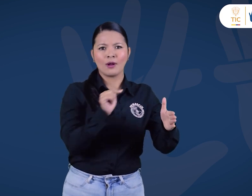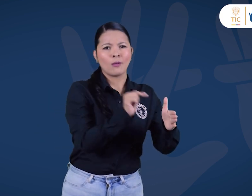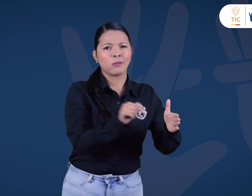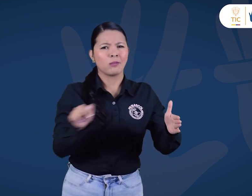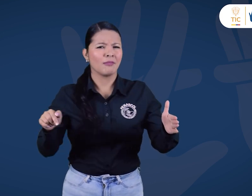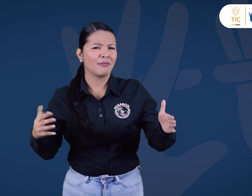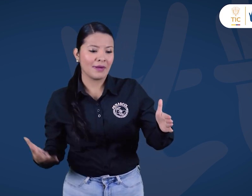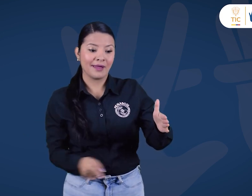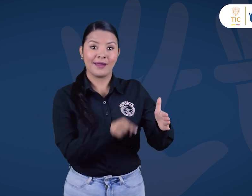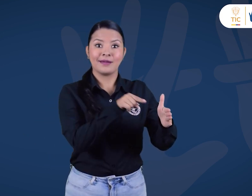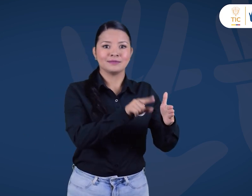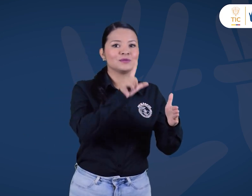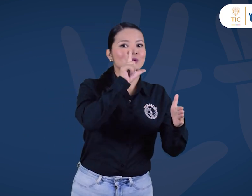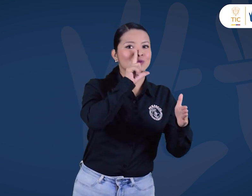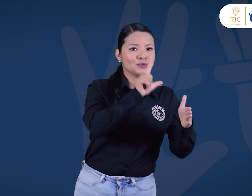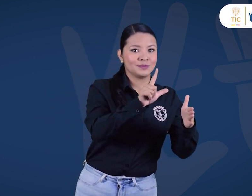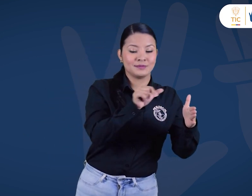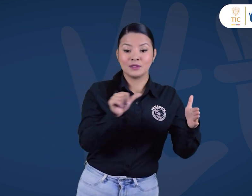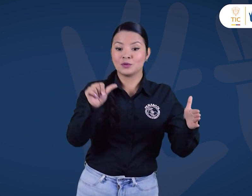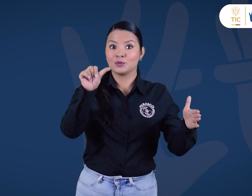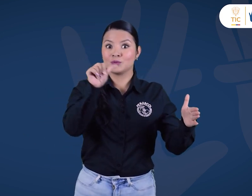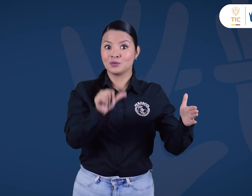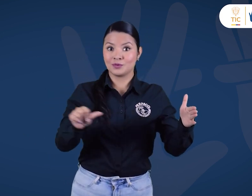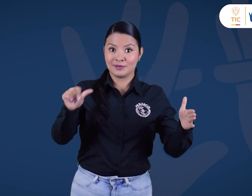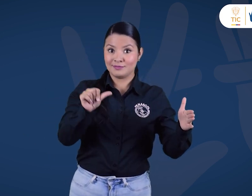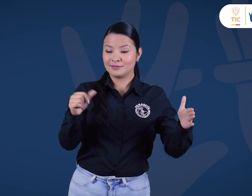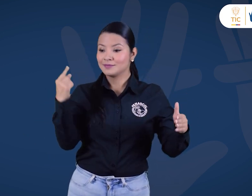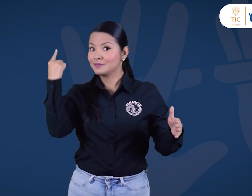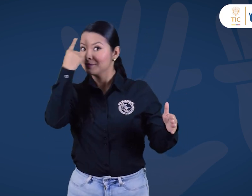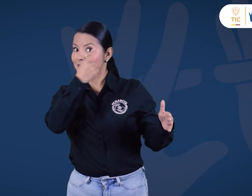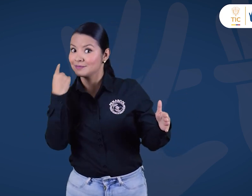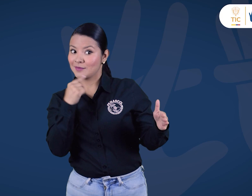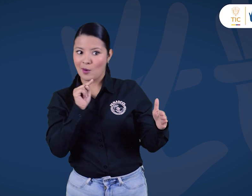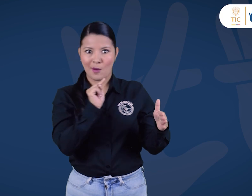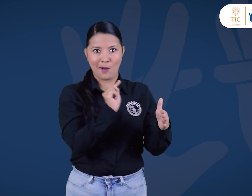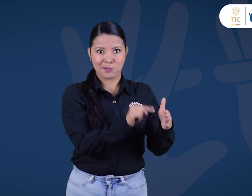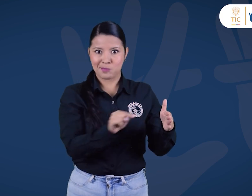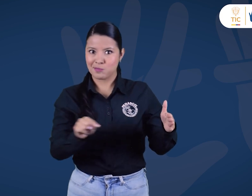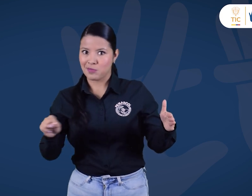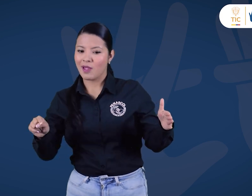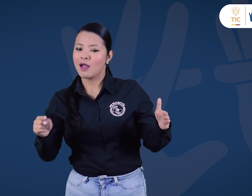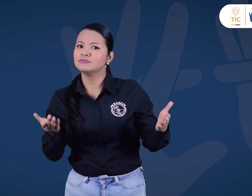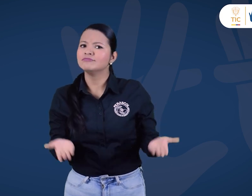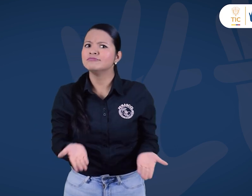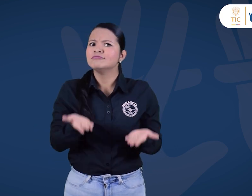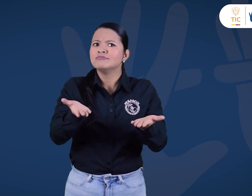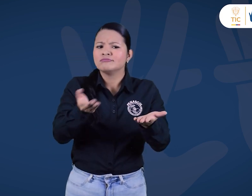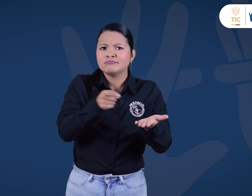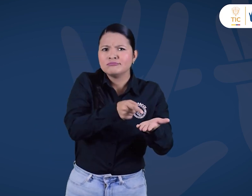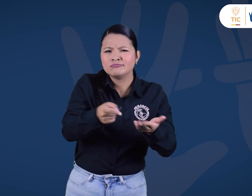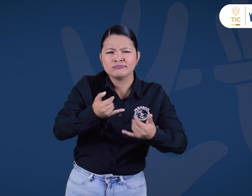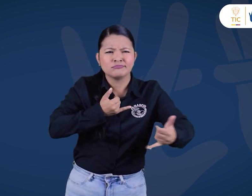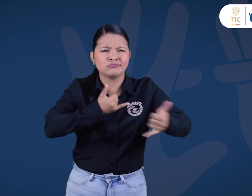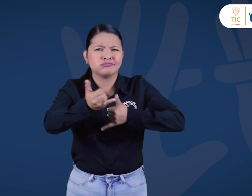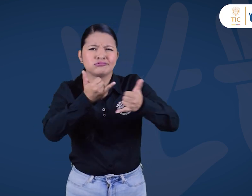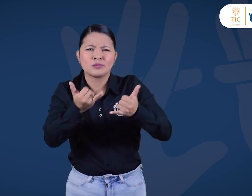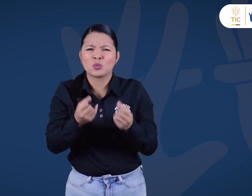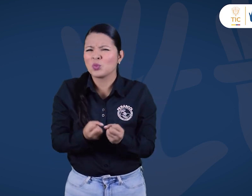Accesibilidad en comunicación para las personas sordas. En el periodo de julio, agosto y septiembre,